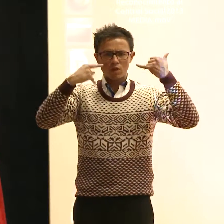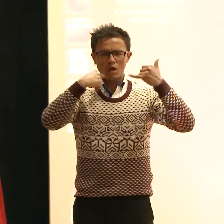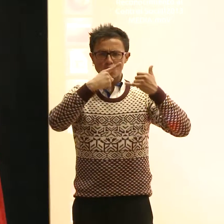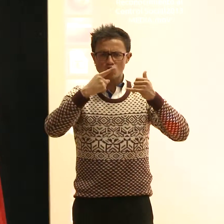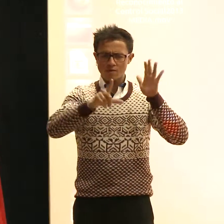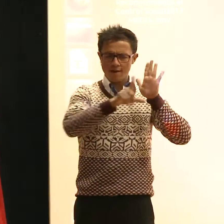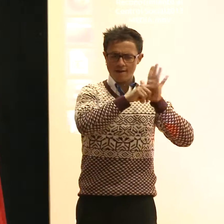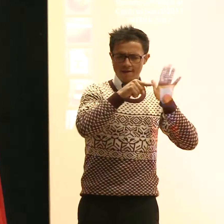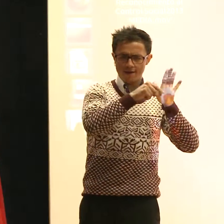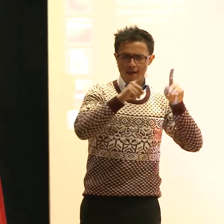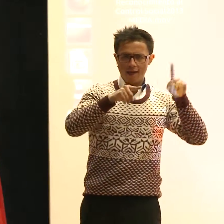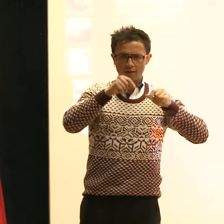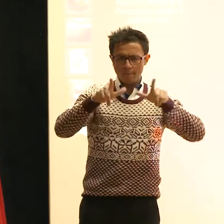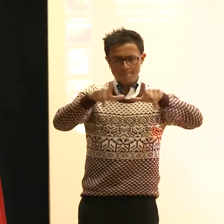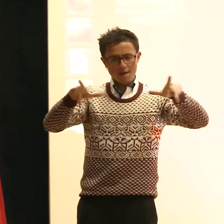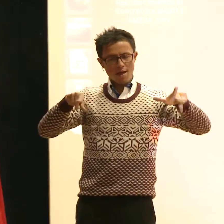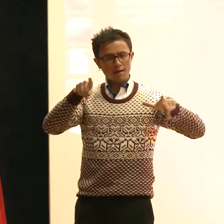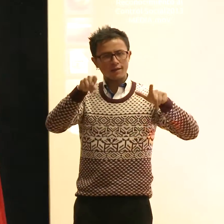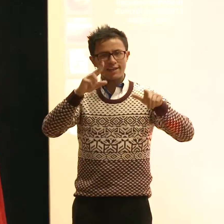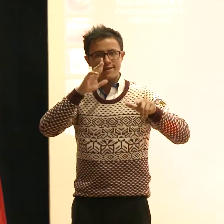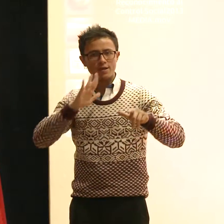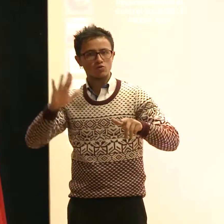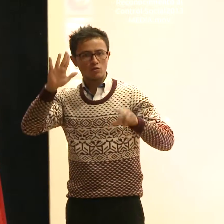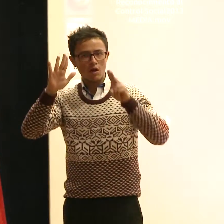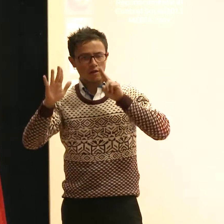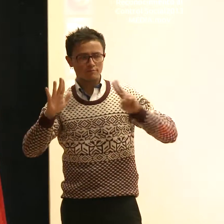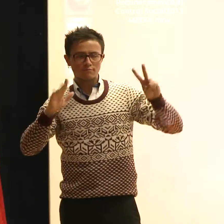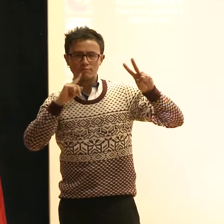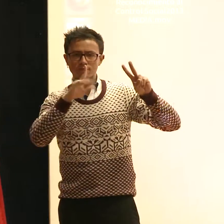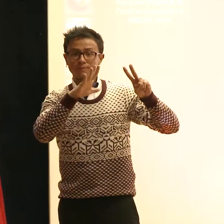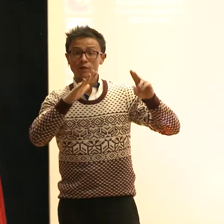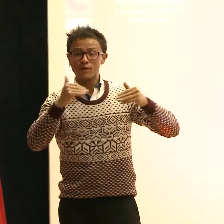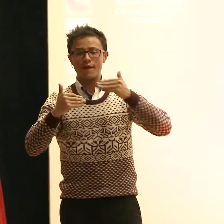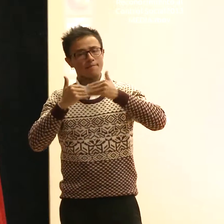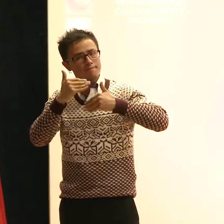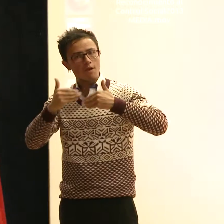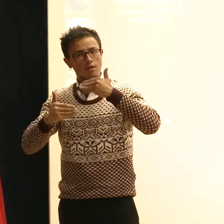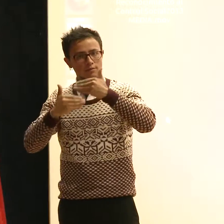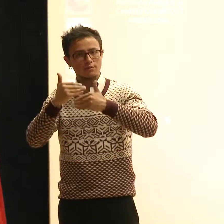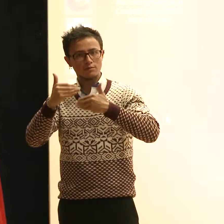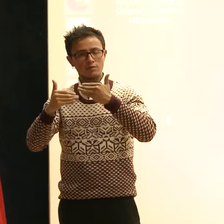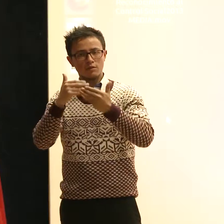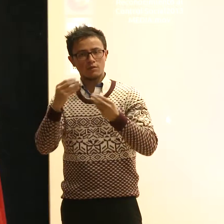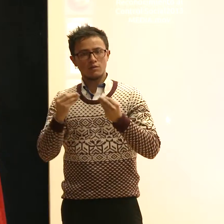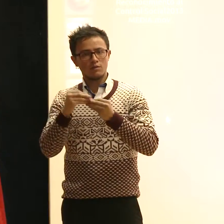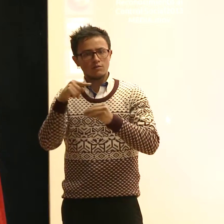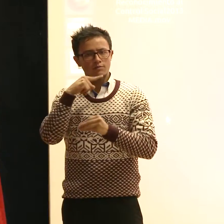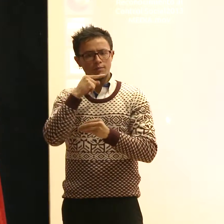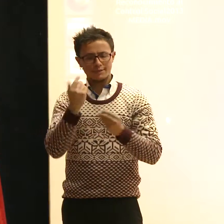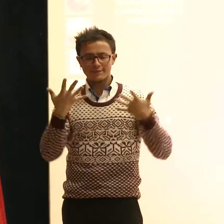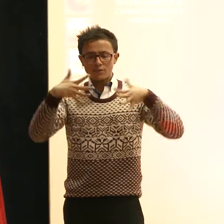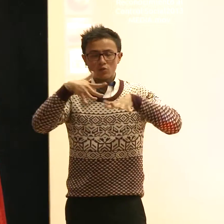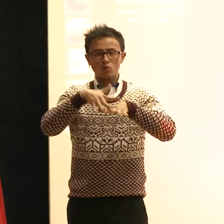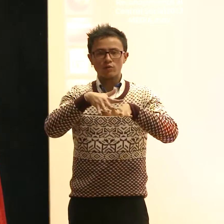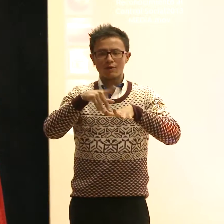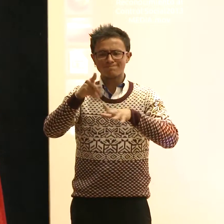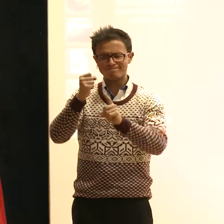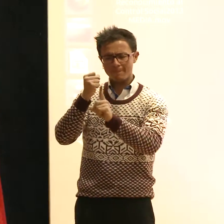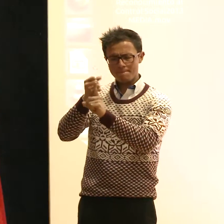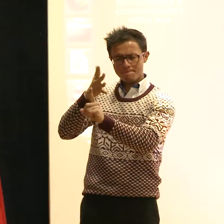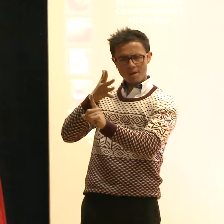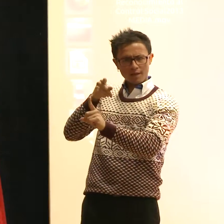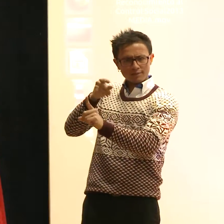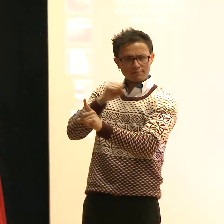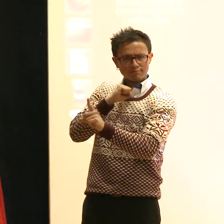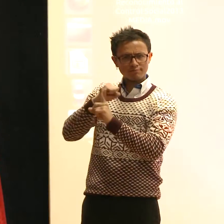a los espacios nacionales, pero cada vez más presionada